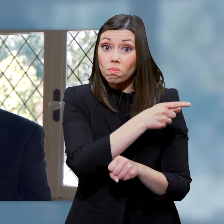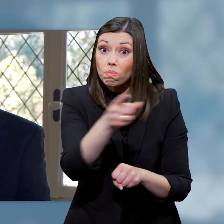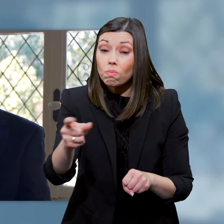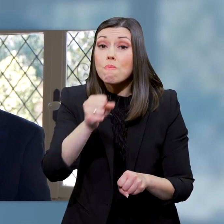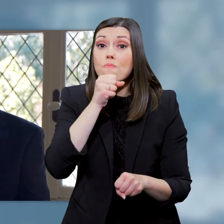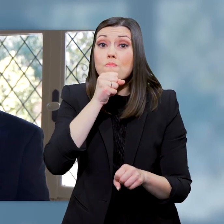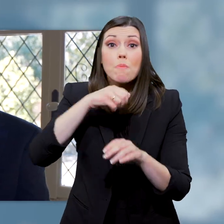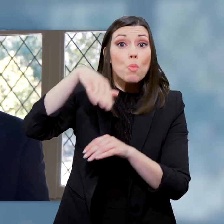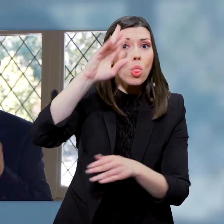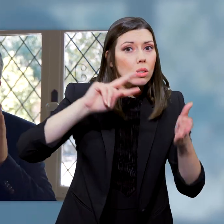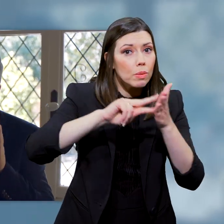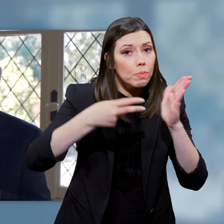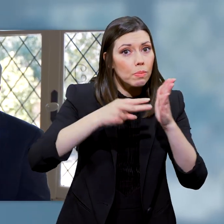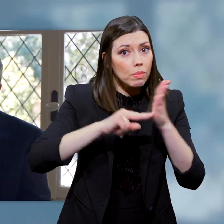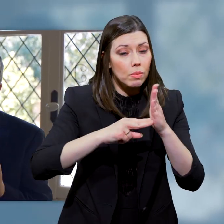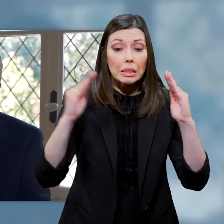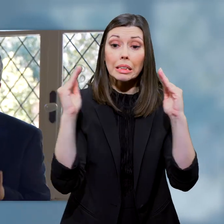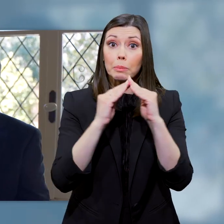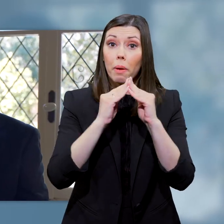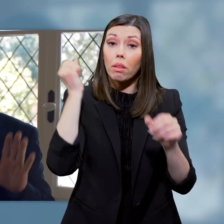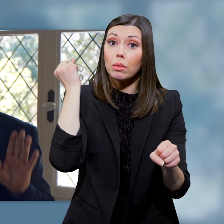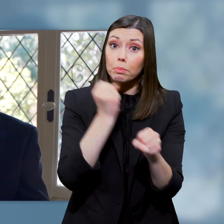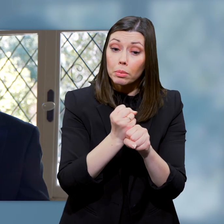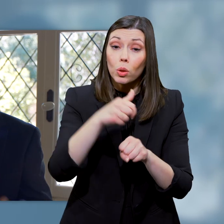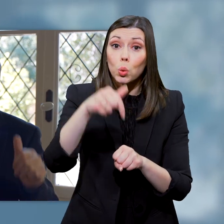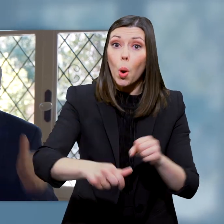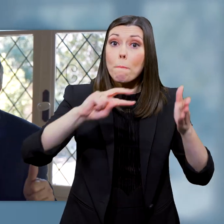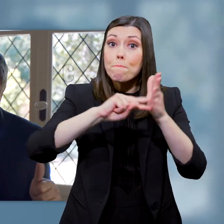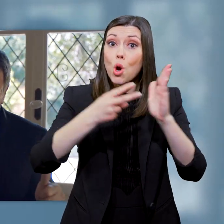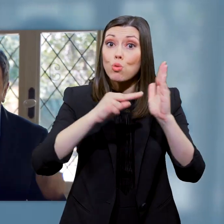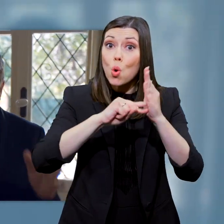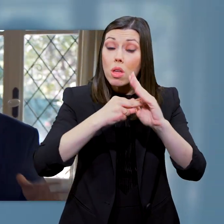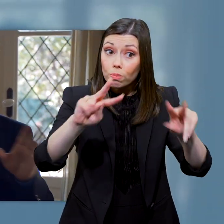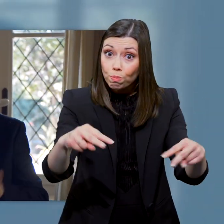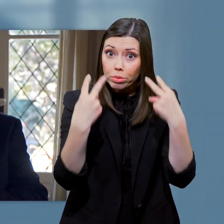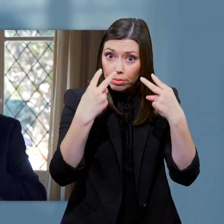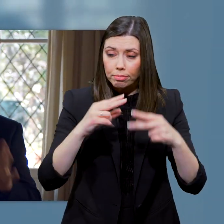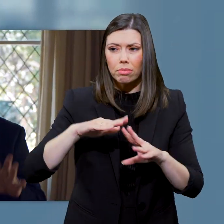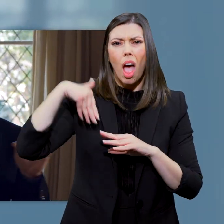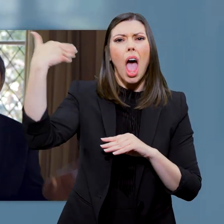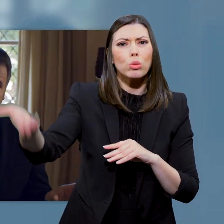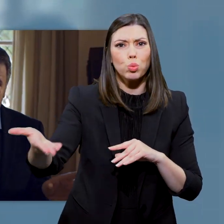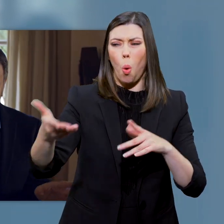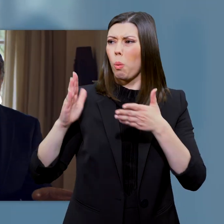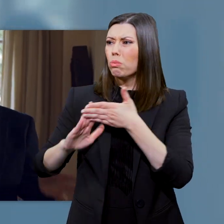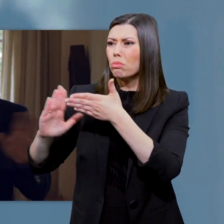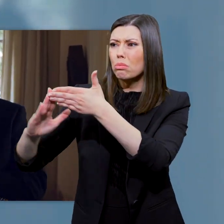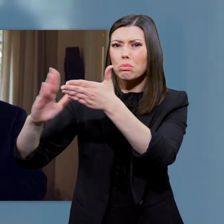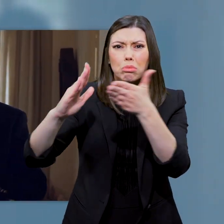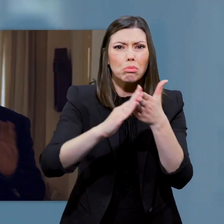γιαγιάδες και παππούδες, μένετε στο σπίτι και ακούστε μου προσεκτικά τι θα σας πω. Πρώτον, όχι κοινωνικότητες δεξιά-αριστερά.